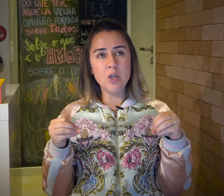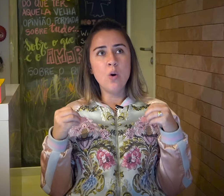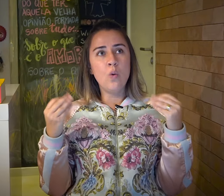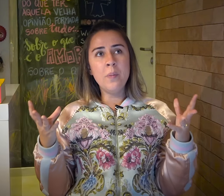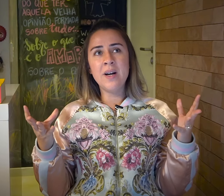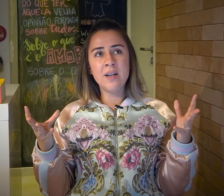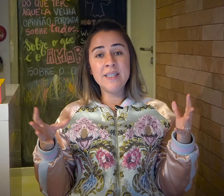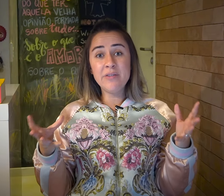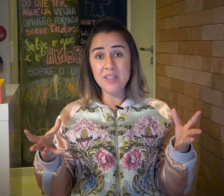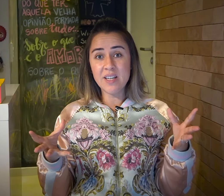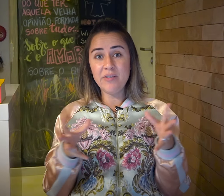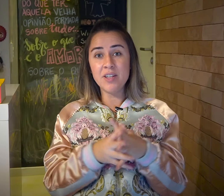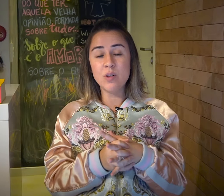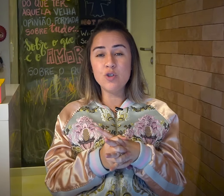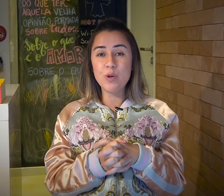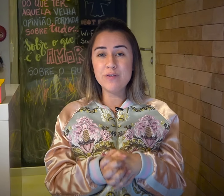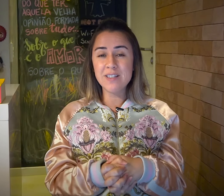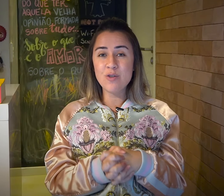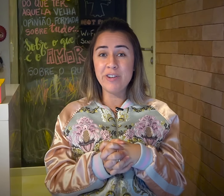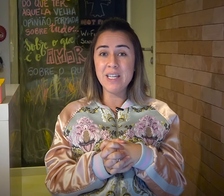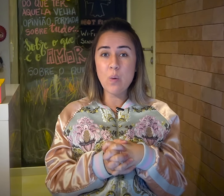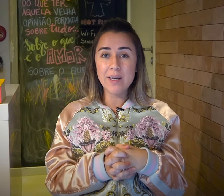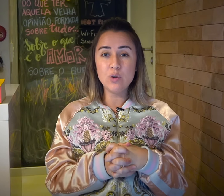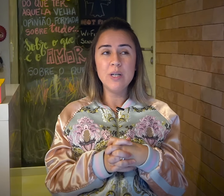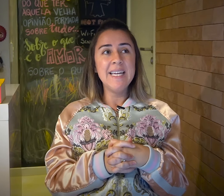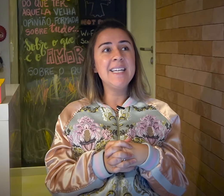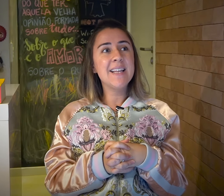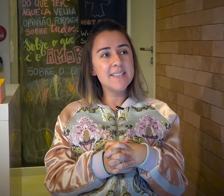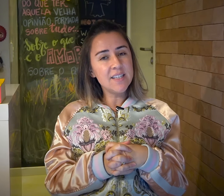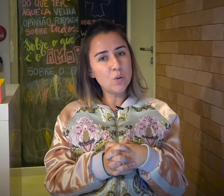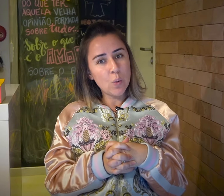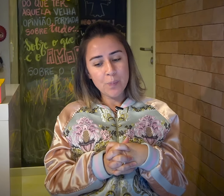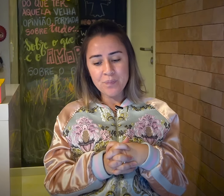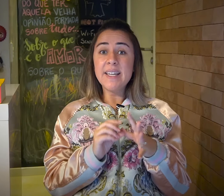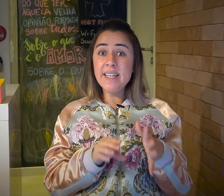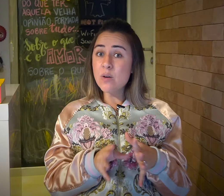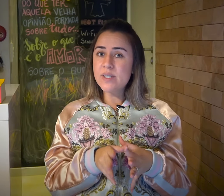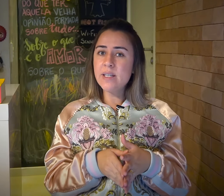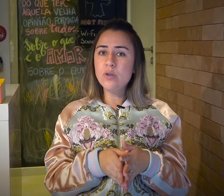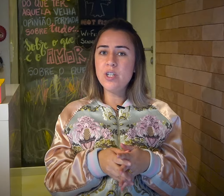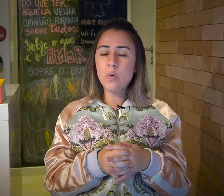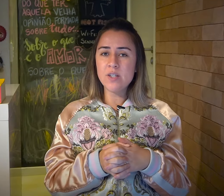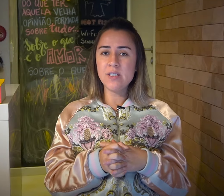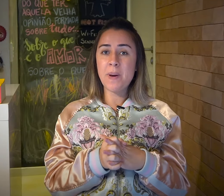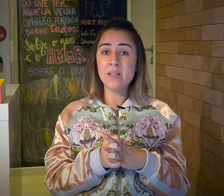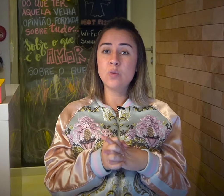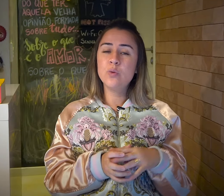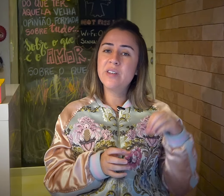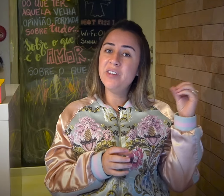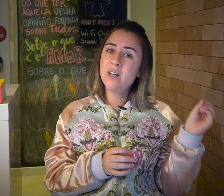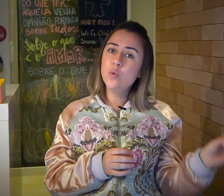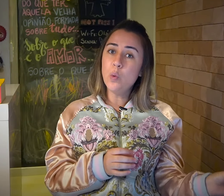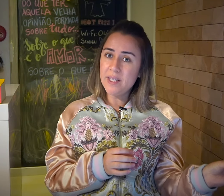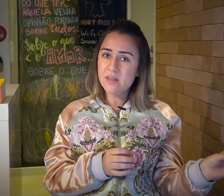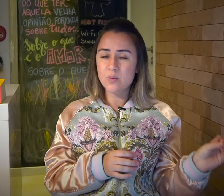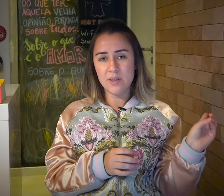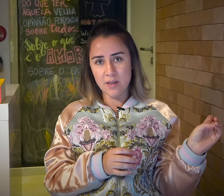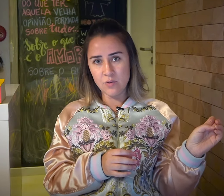uma entrevista que ele fez no ano de 1994 em Lexington, que é um centro de linguagens para surdos que fica no Queens, nos Estados